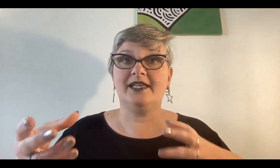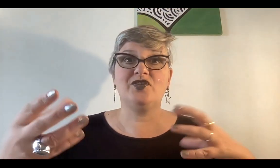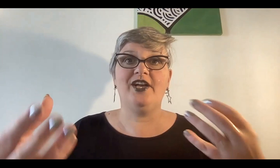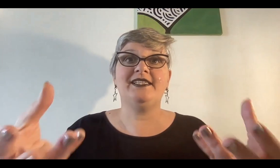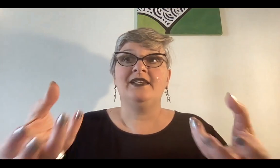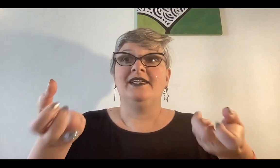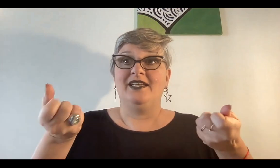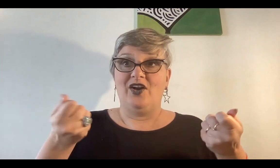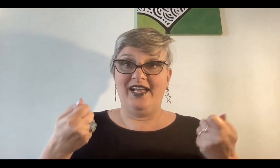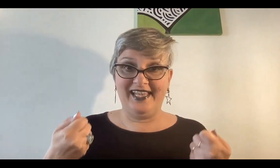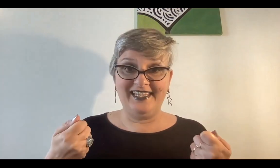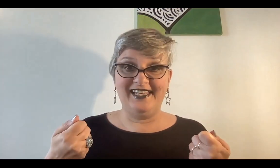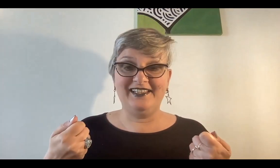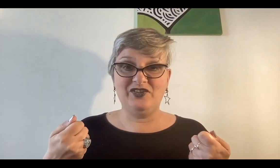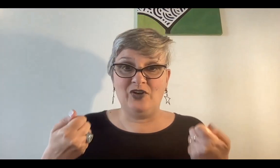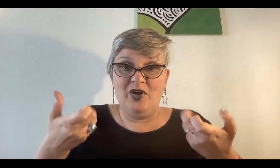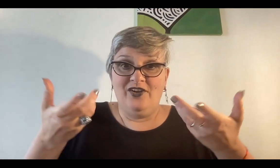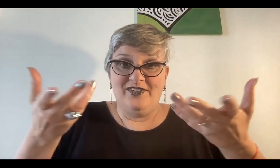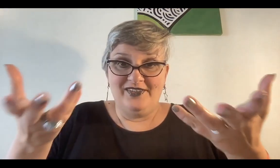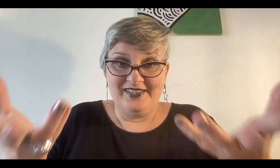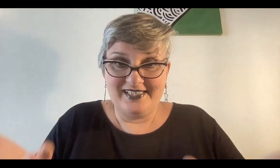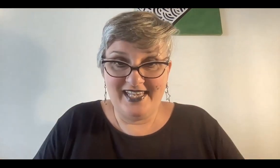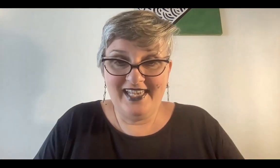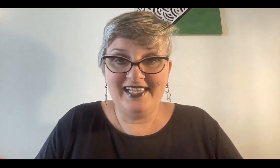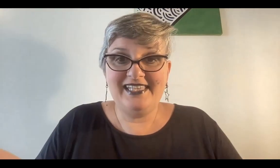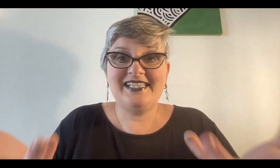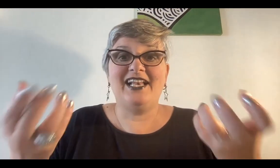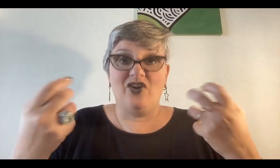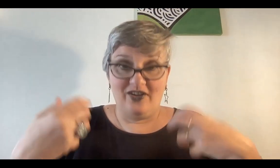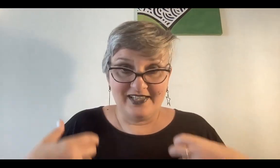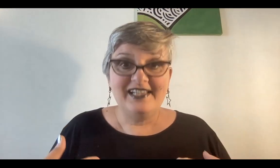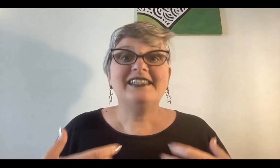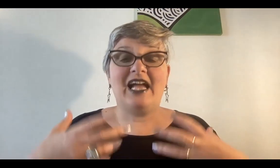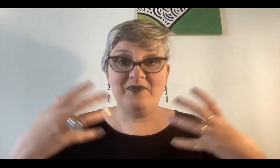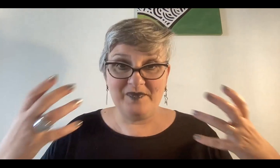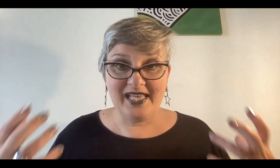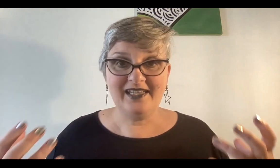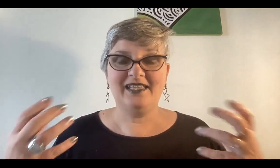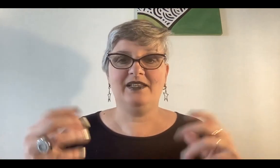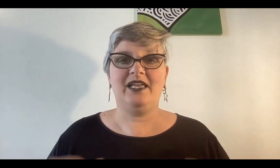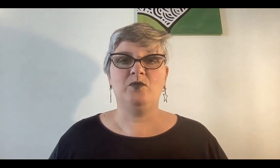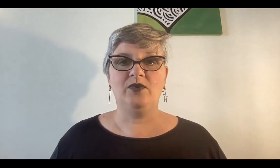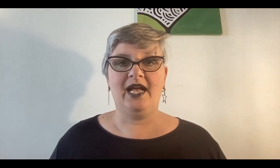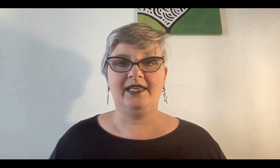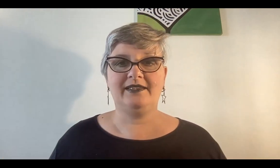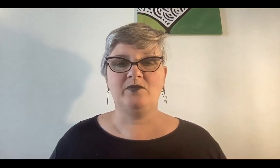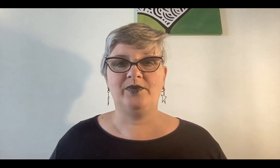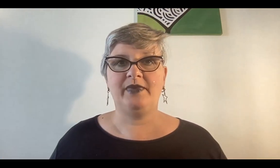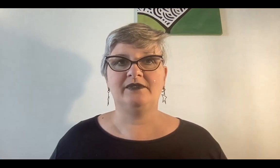sexo es, tomo y salgo. También emula este movimiento.